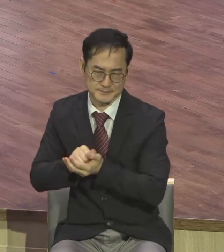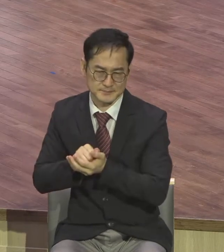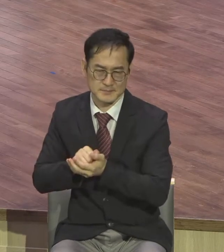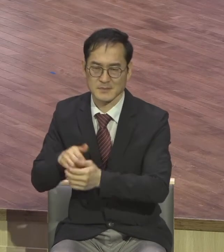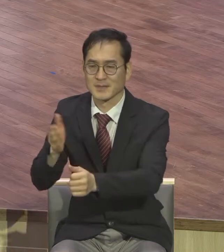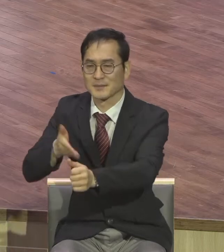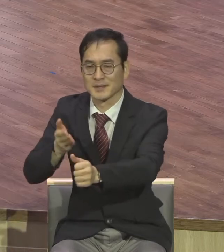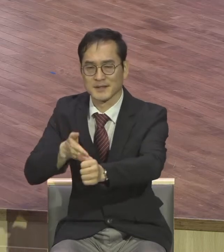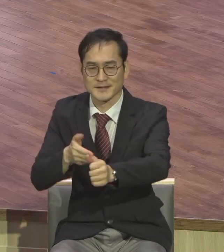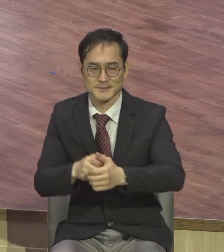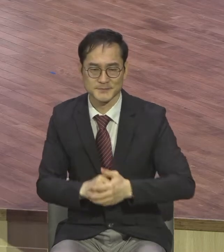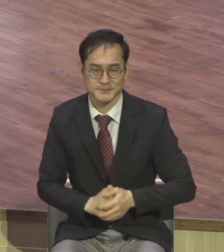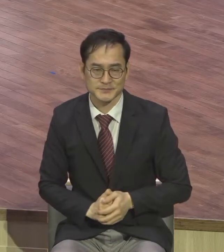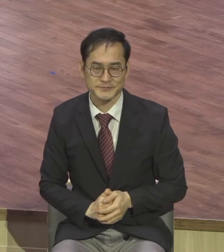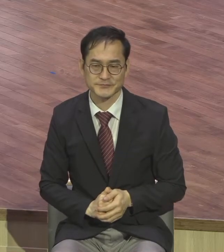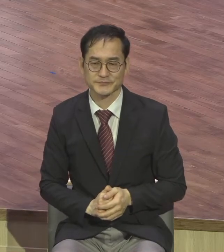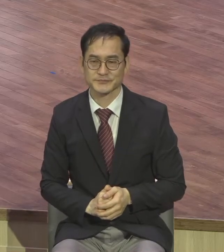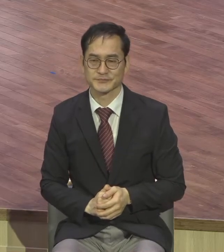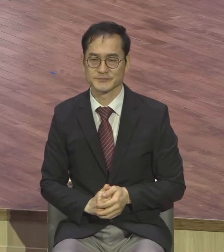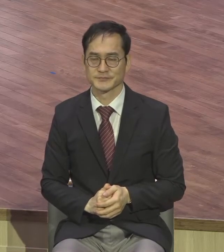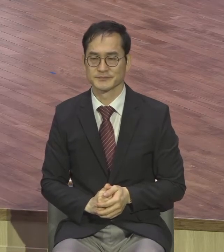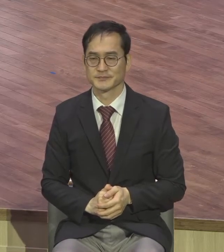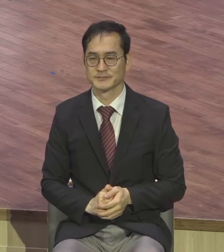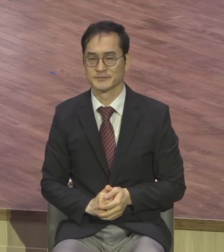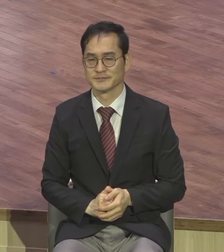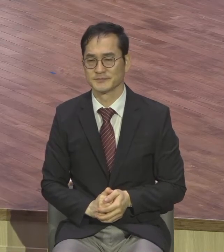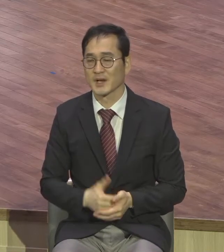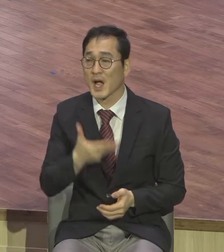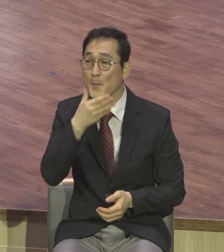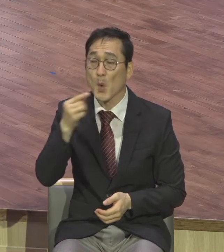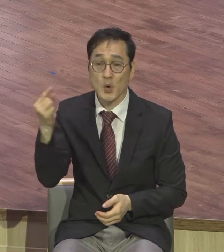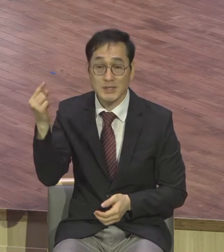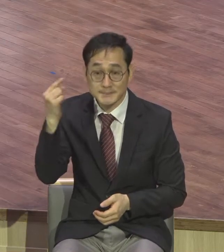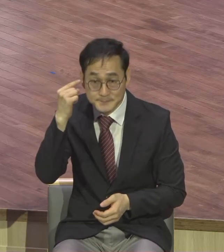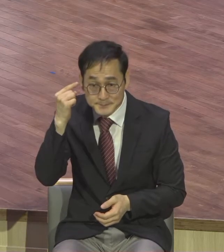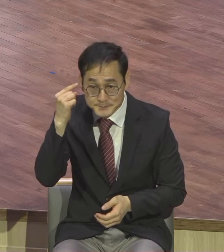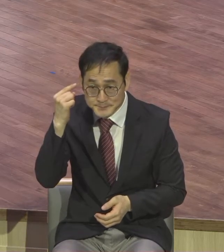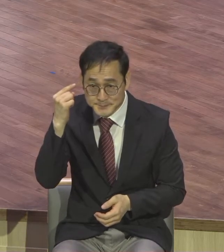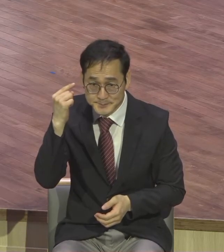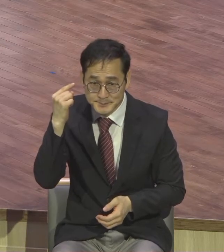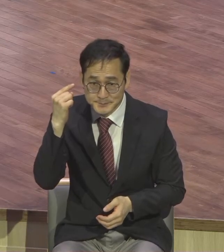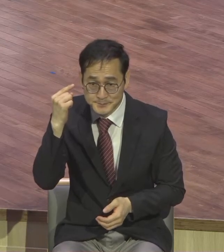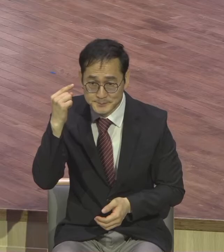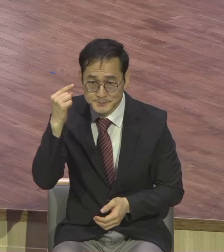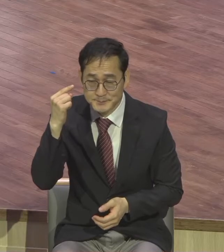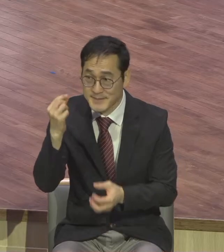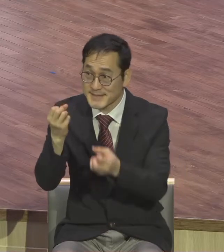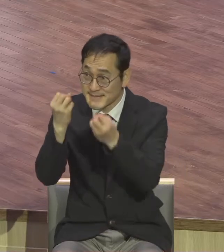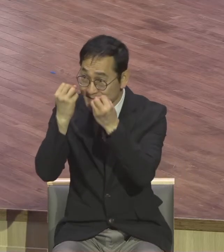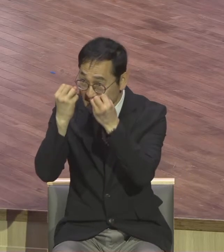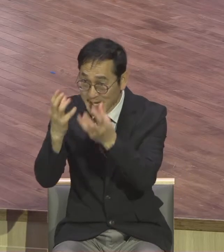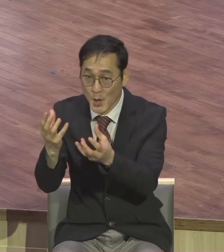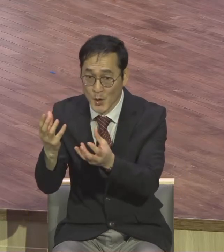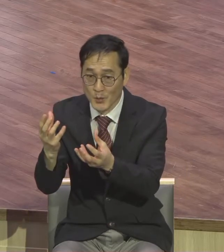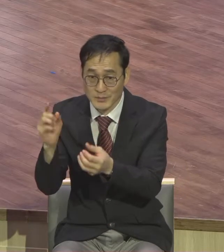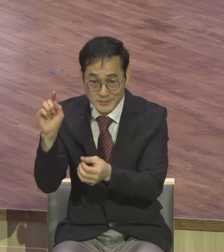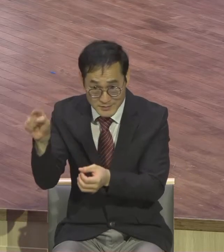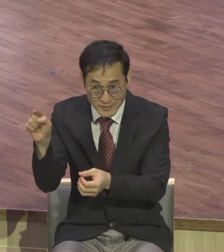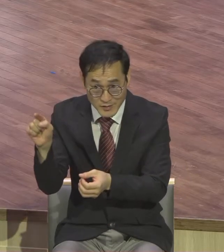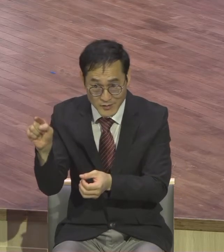복음이 주는 새로운 맛 오직 유일성 재창조의 축복을 날마다 맛보면서 가는 곳마다